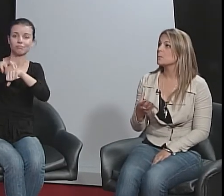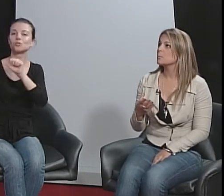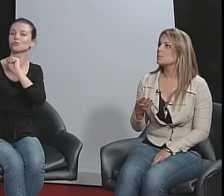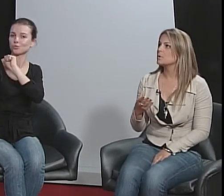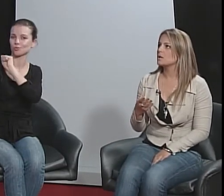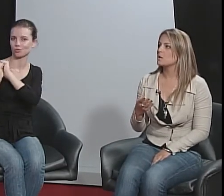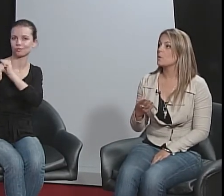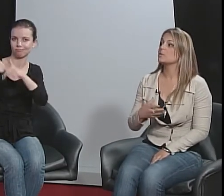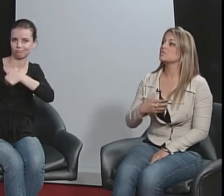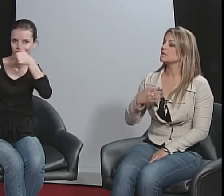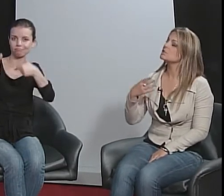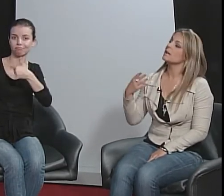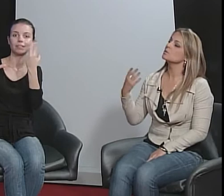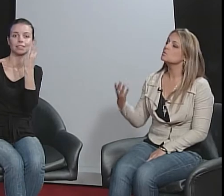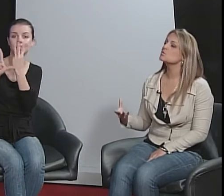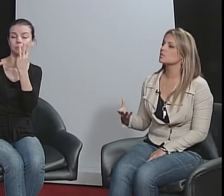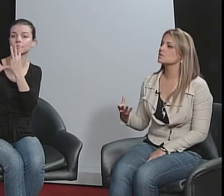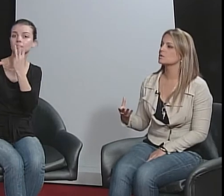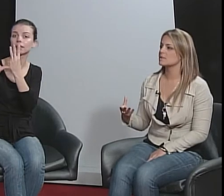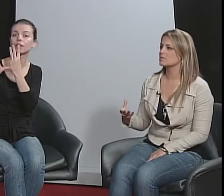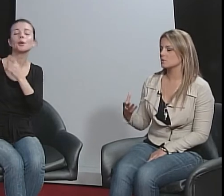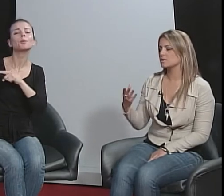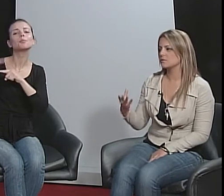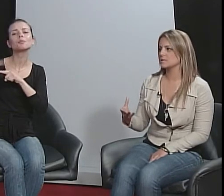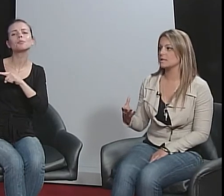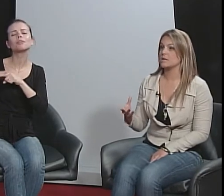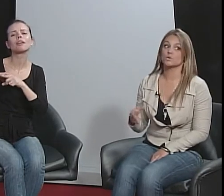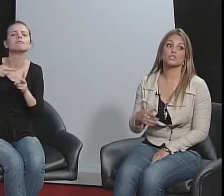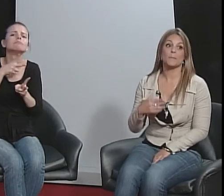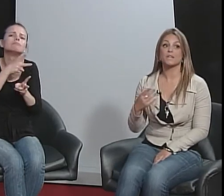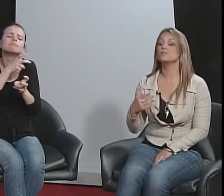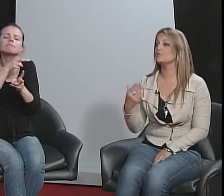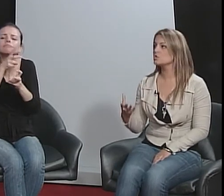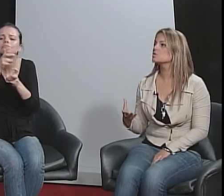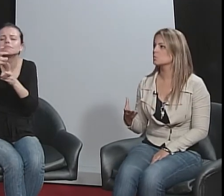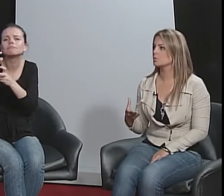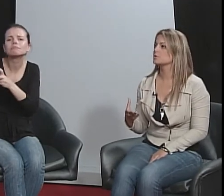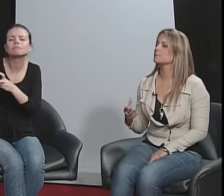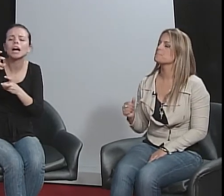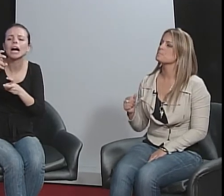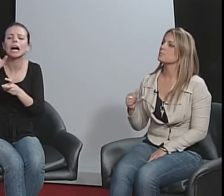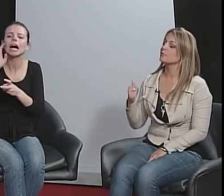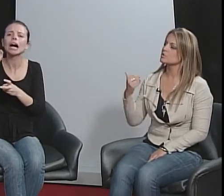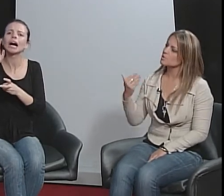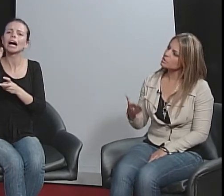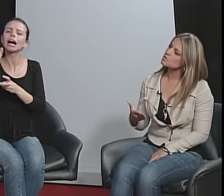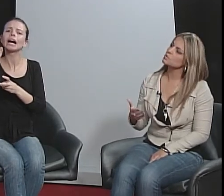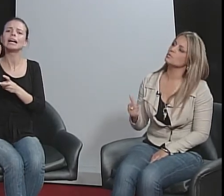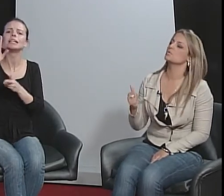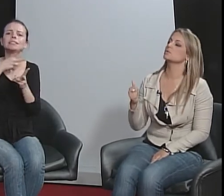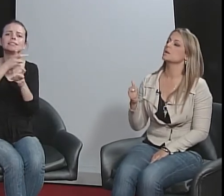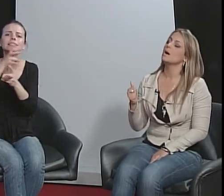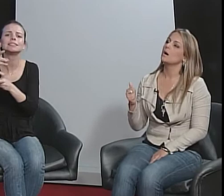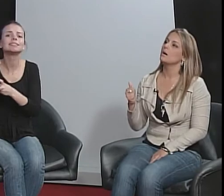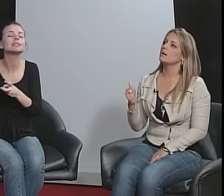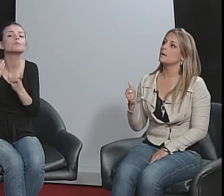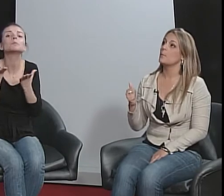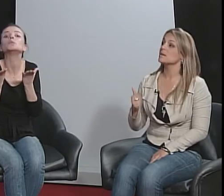Porque, com a quantidade de alunos surdos que nós temos na nossa universidade, hoje mais de 20 surdos, professores surdos, pós